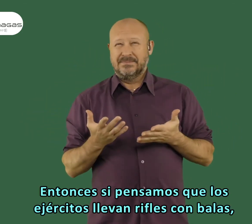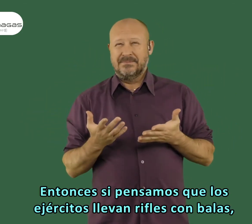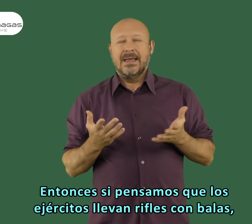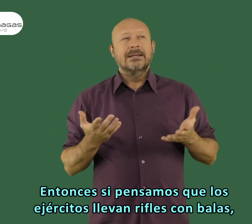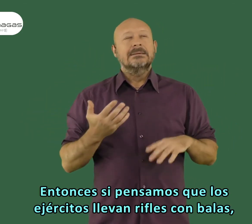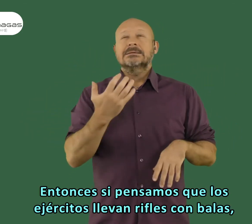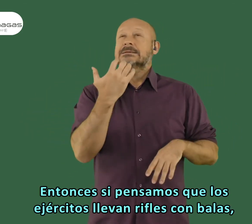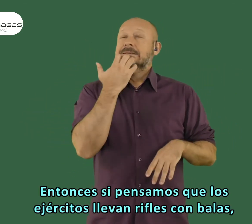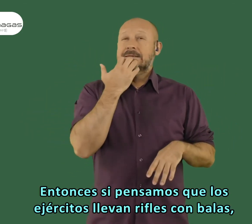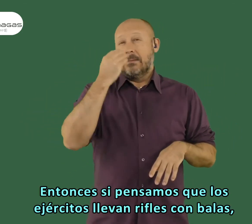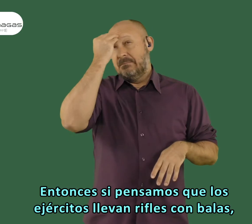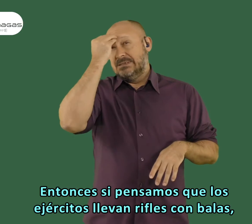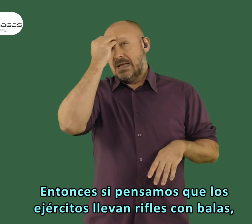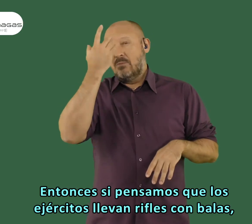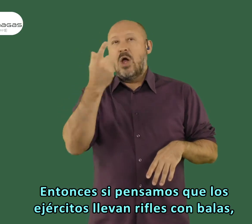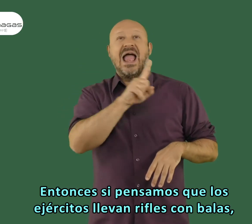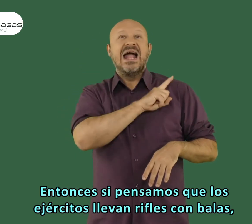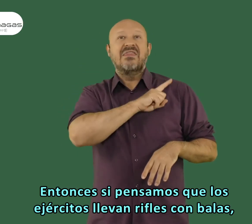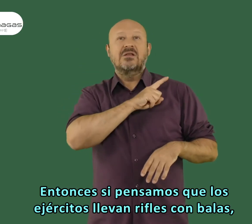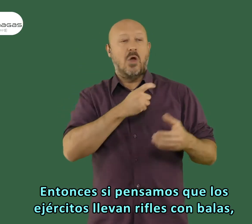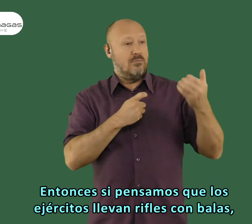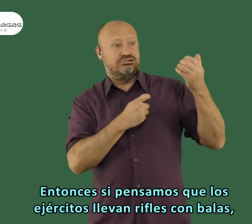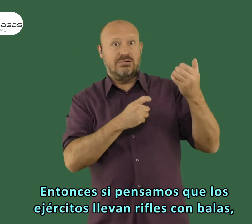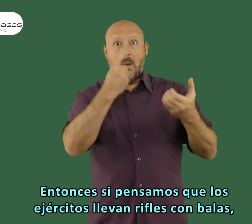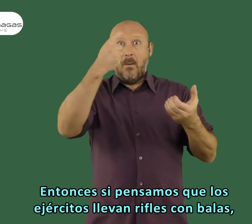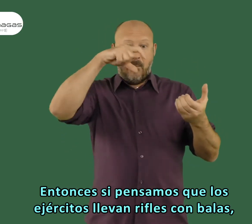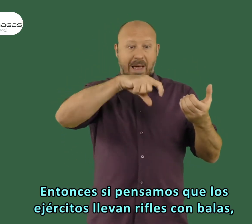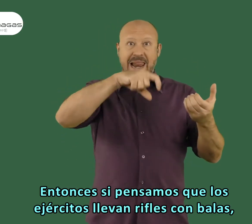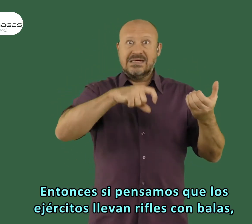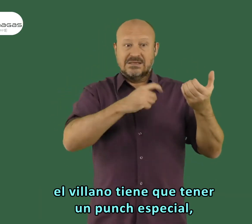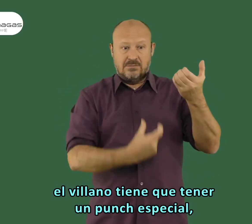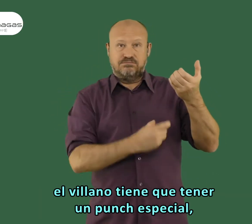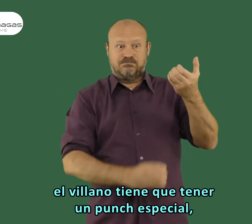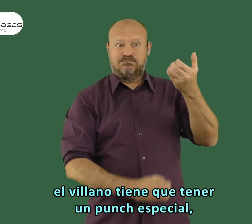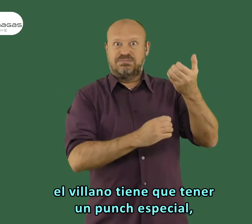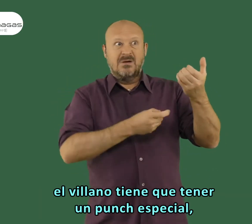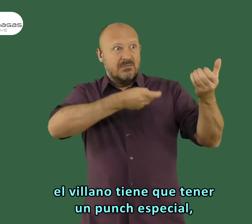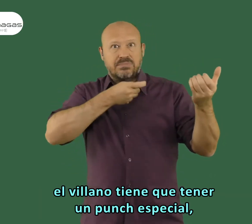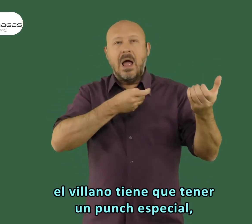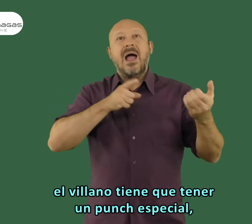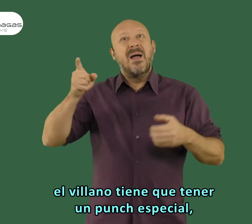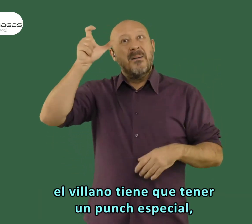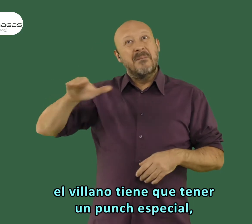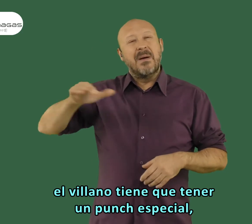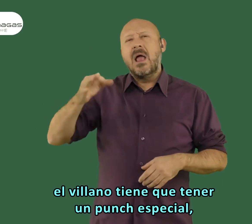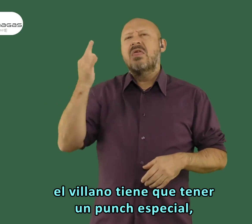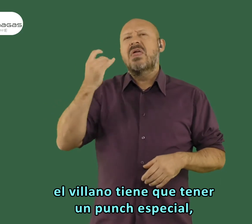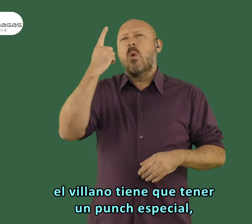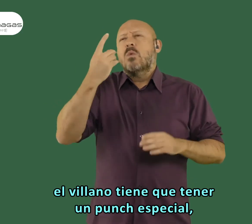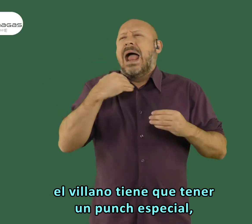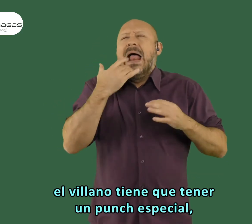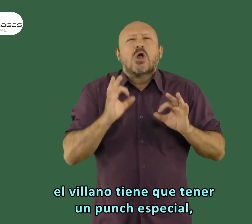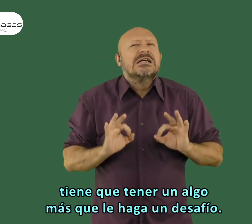Entonces, si pensamos que los ejércitos llevan rifles con balas, el villano tiene que tener